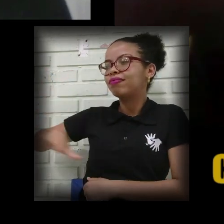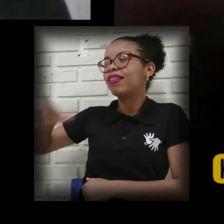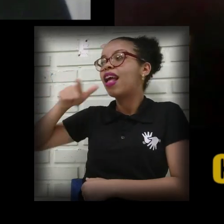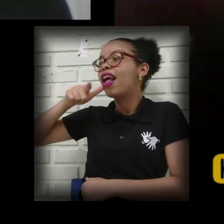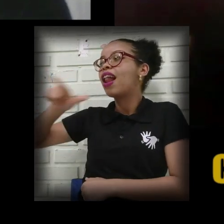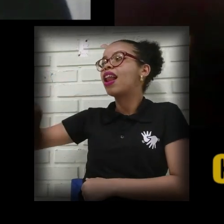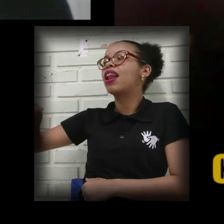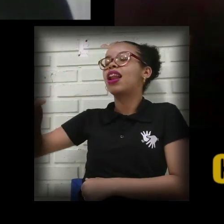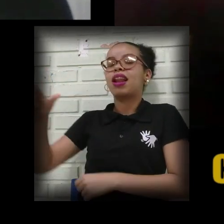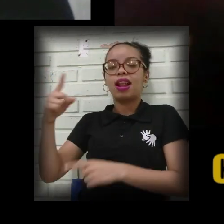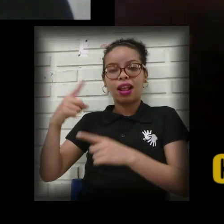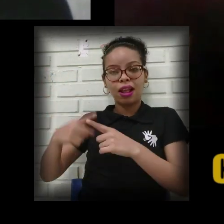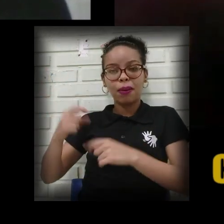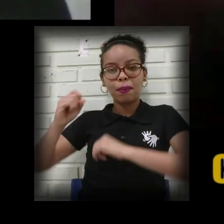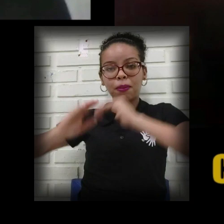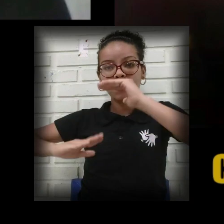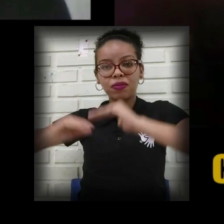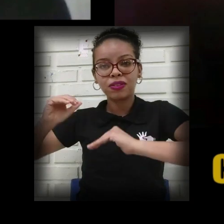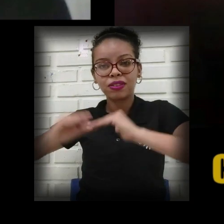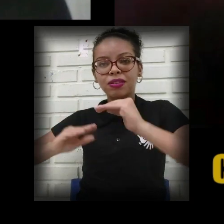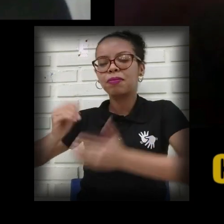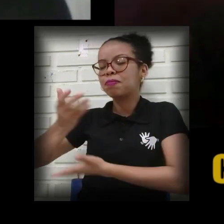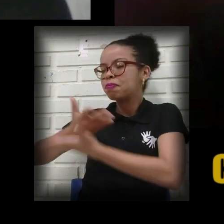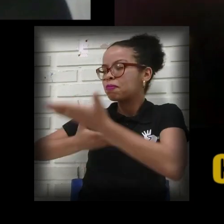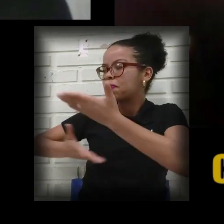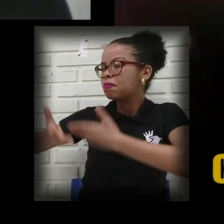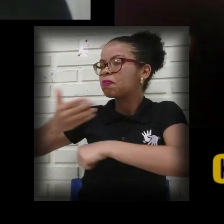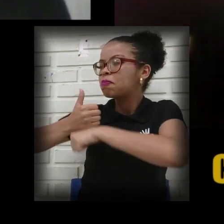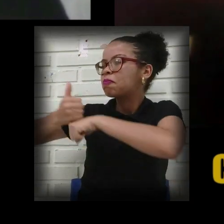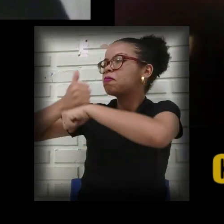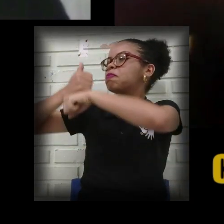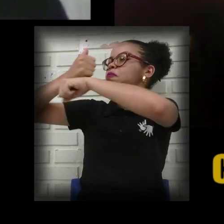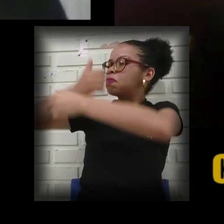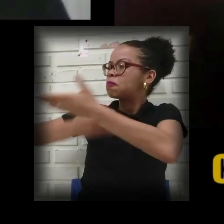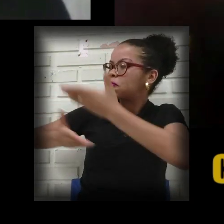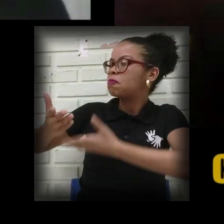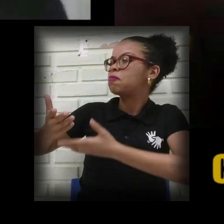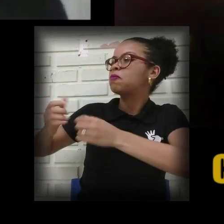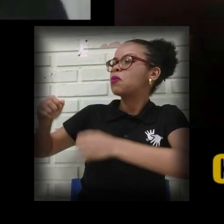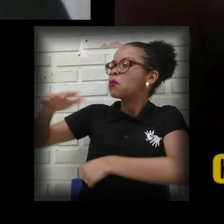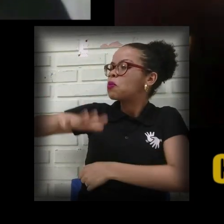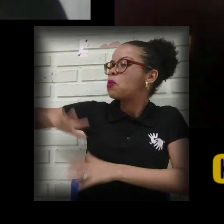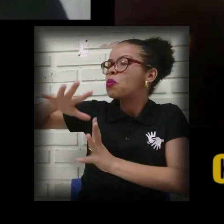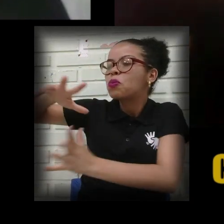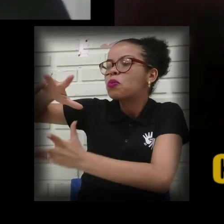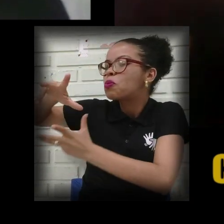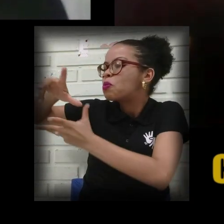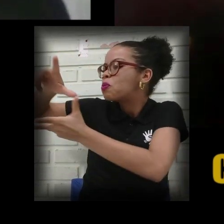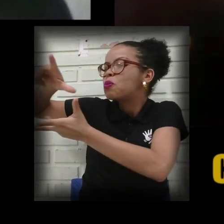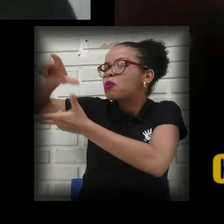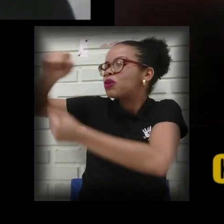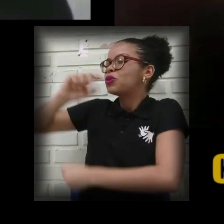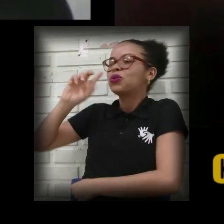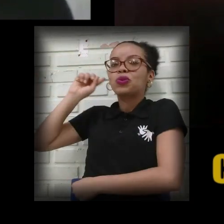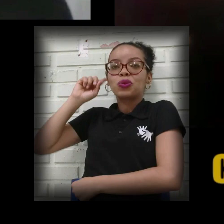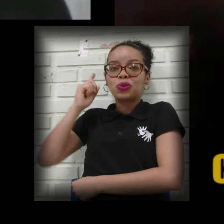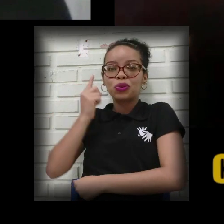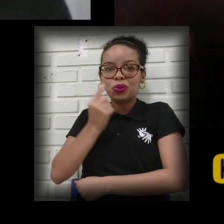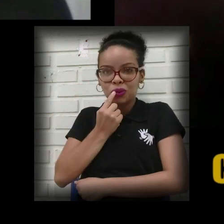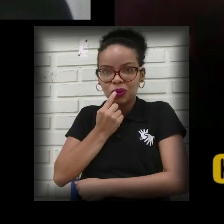profissional de transmissão deste universo, desse mundo dos surdos, que não é um